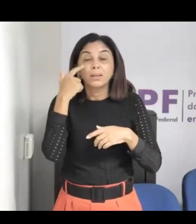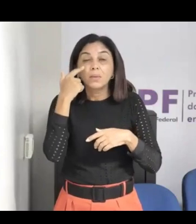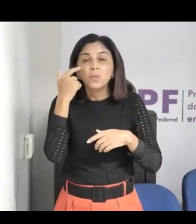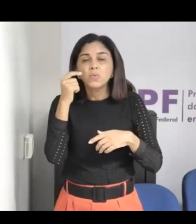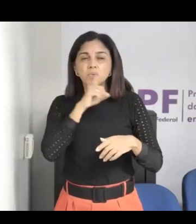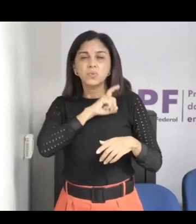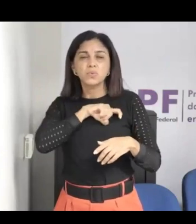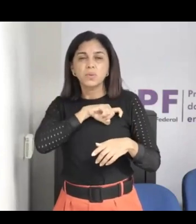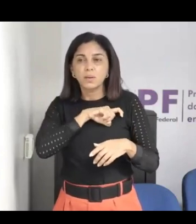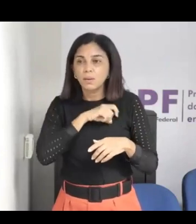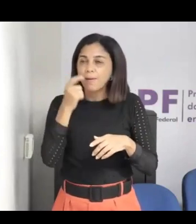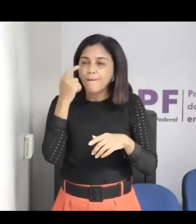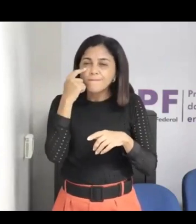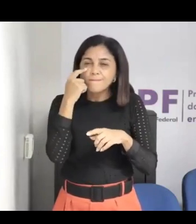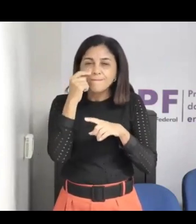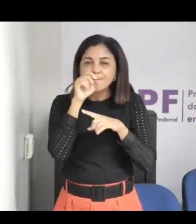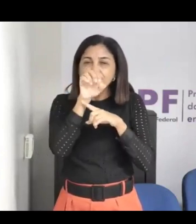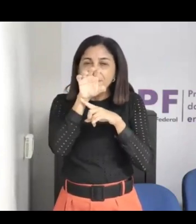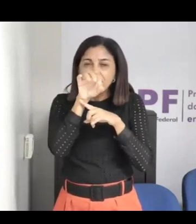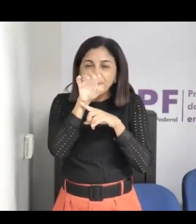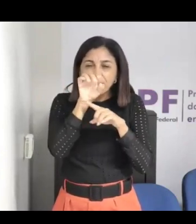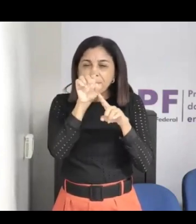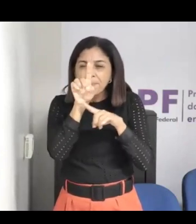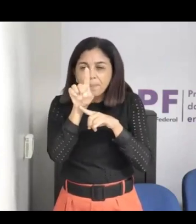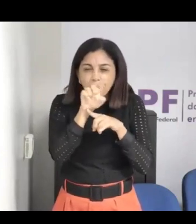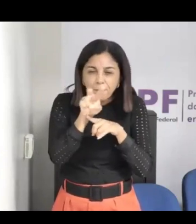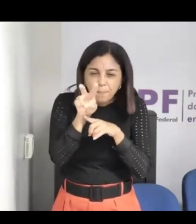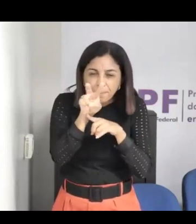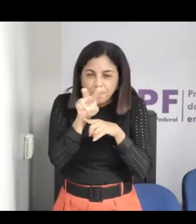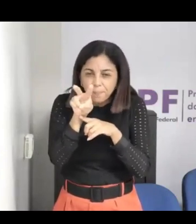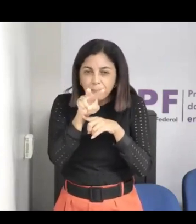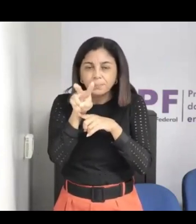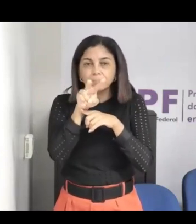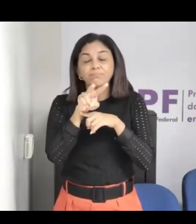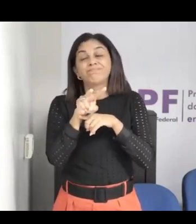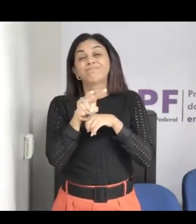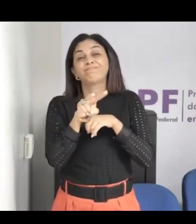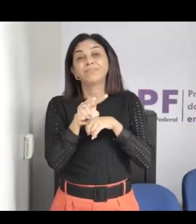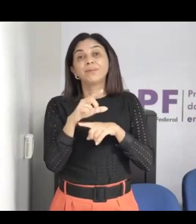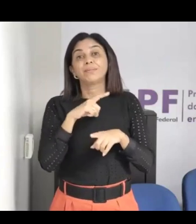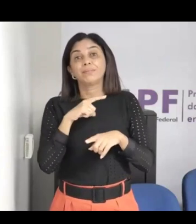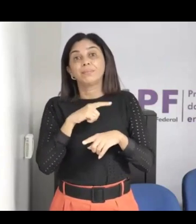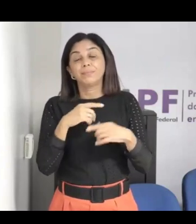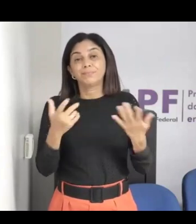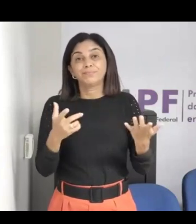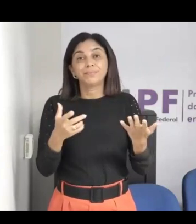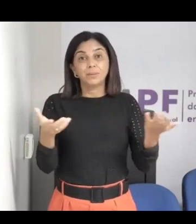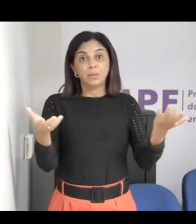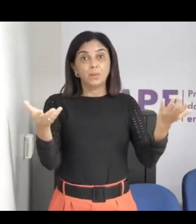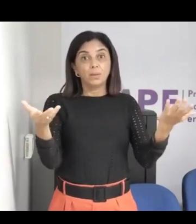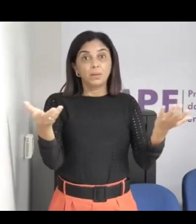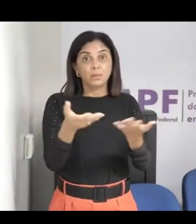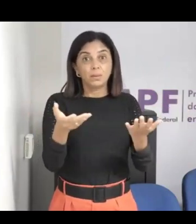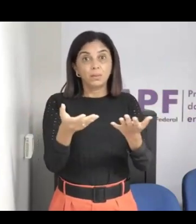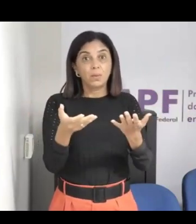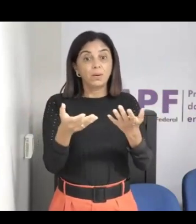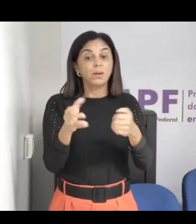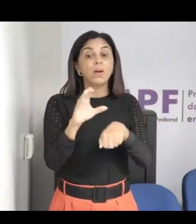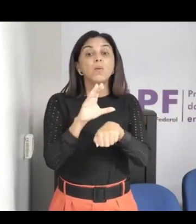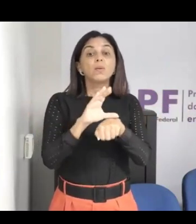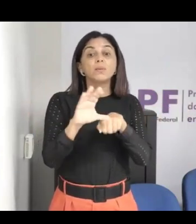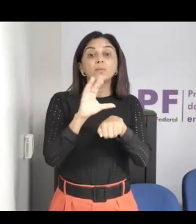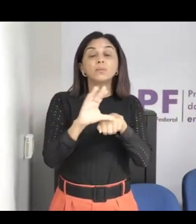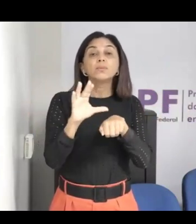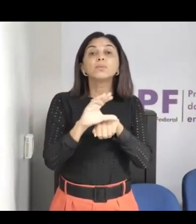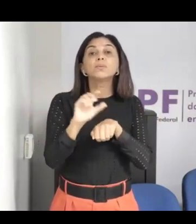filmando tudo, então ela falou para mim, Diane, vocês que vão fazer esse curso agora para as crianças, dá essa dica para a criança colocar um band